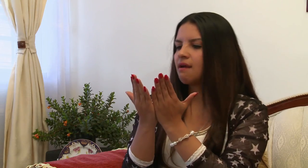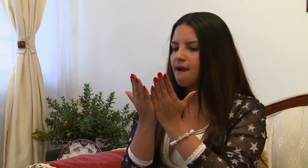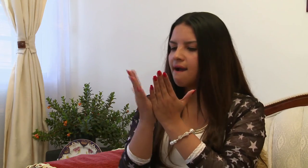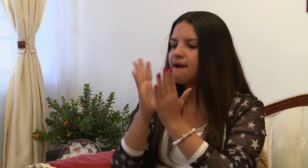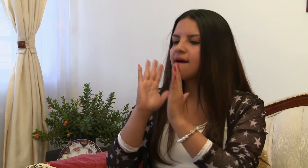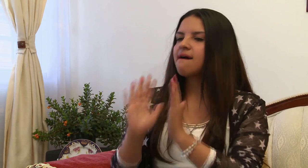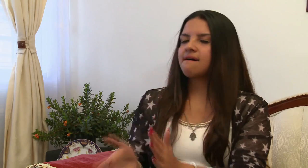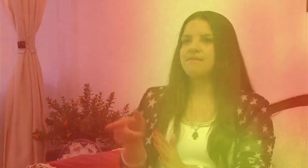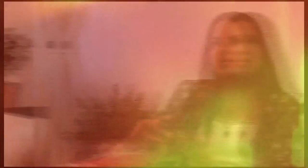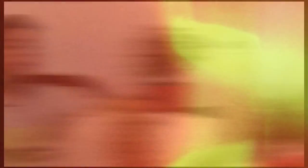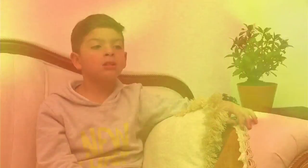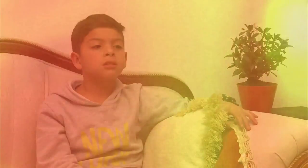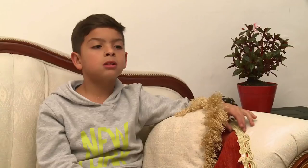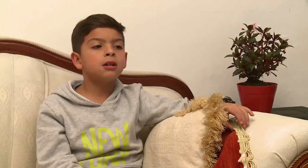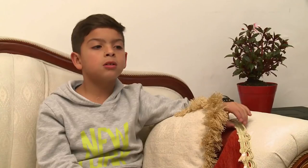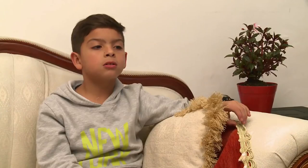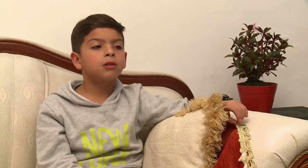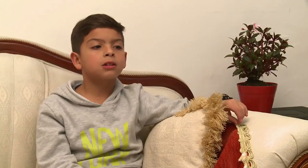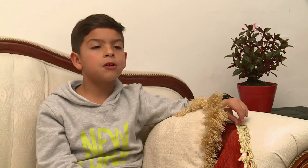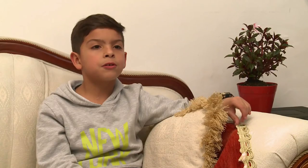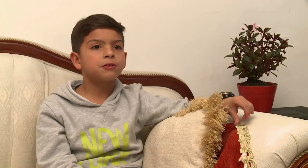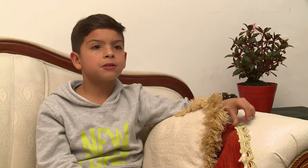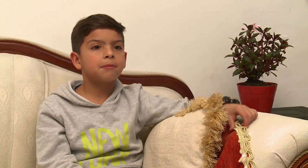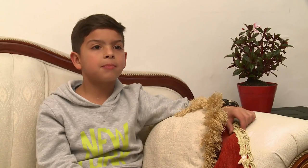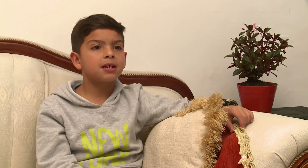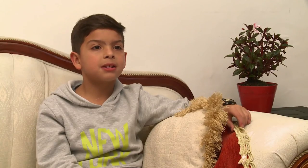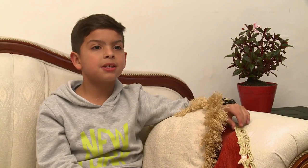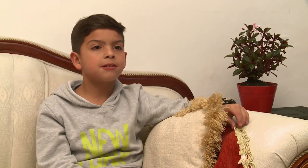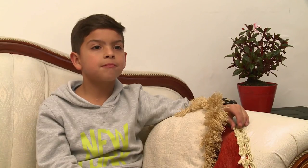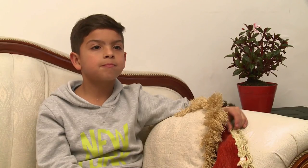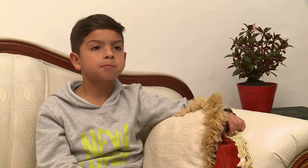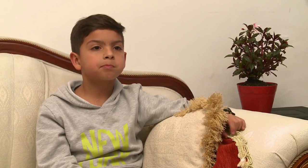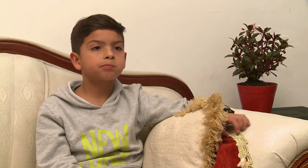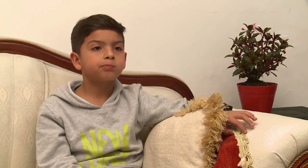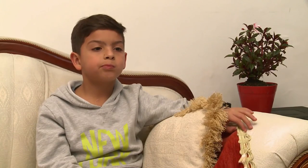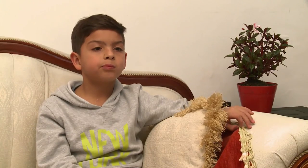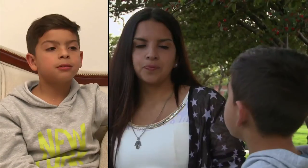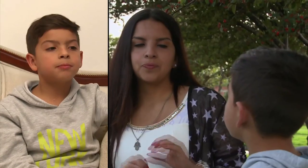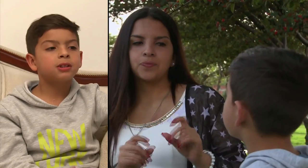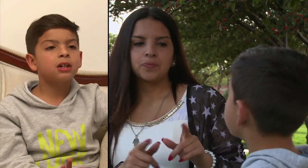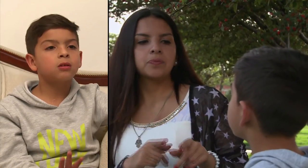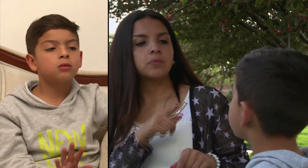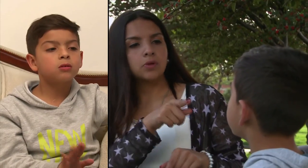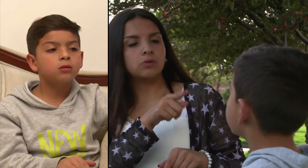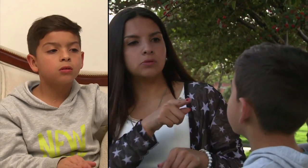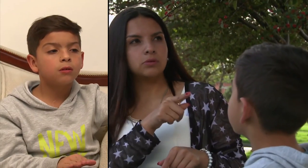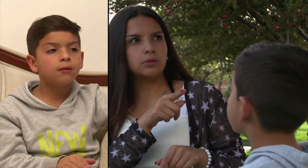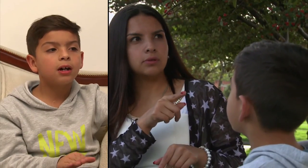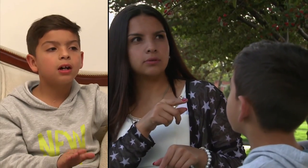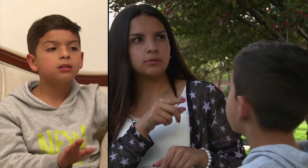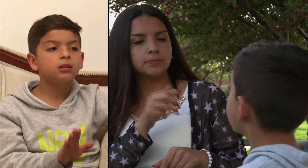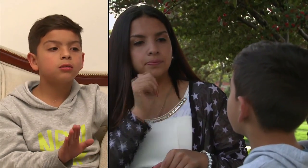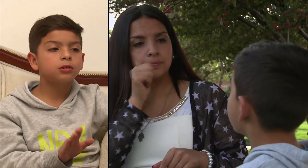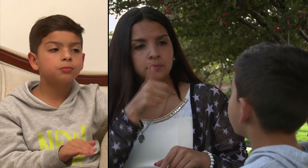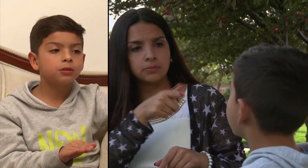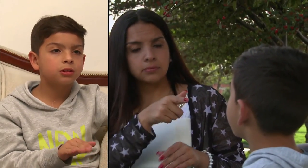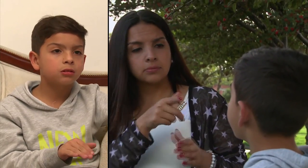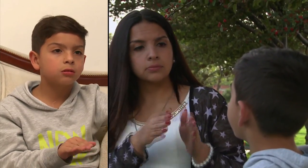a la lengua de señas. Desde los 4 años aprendí. Se empezaron con lo básico, después lo